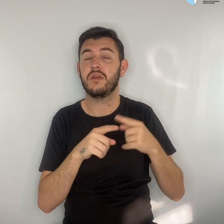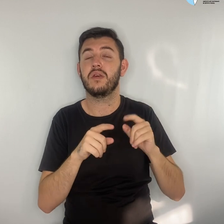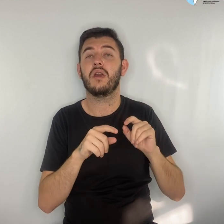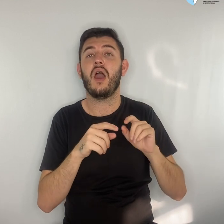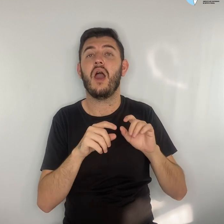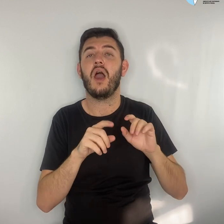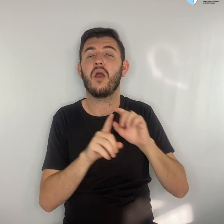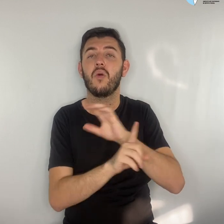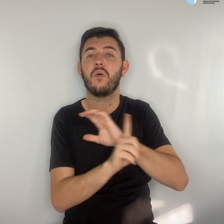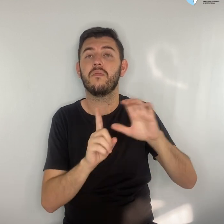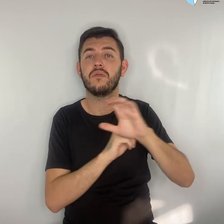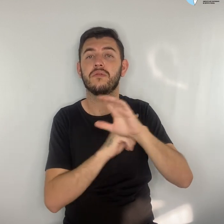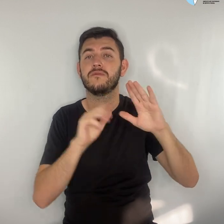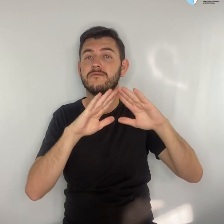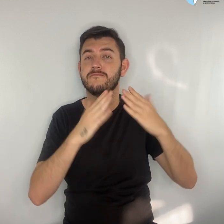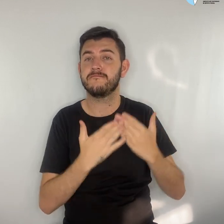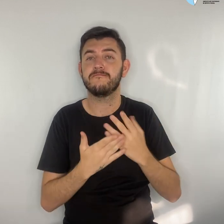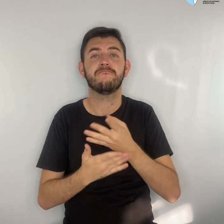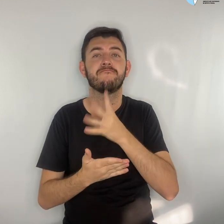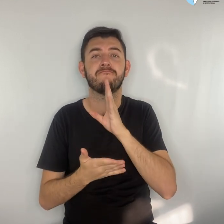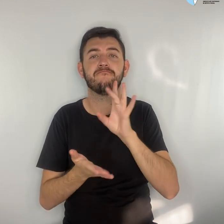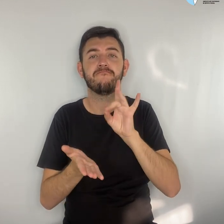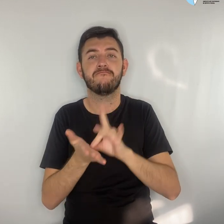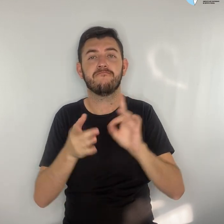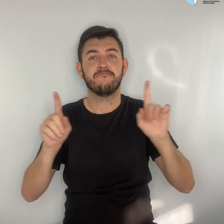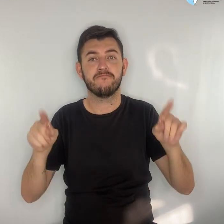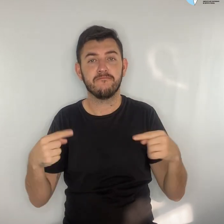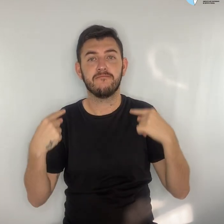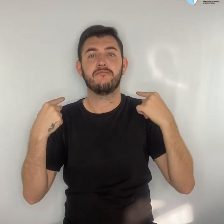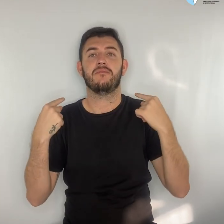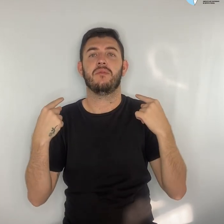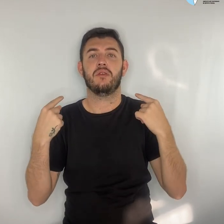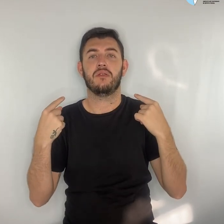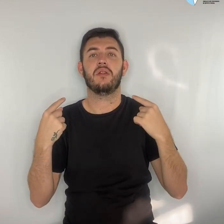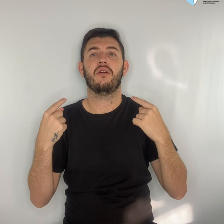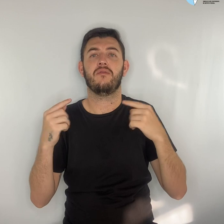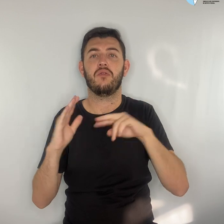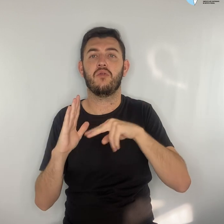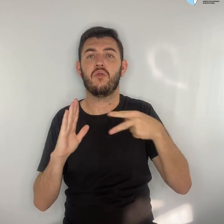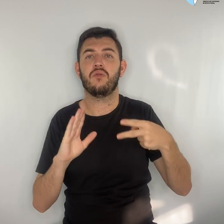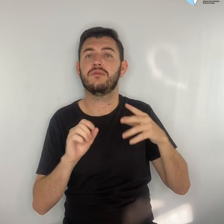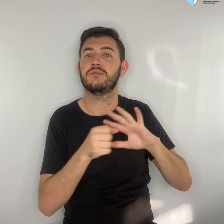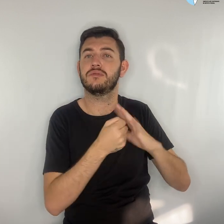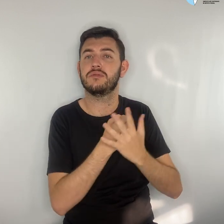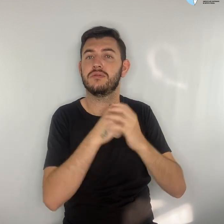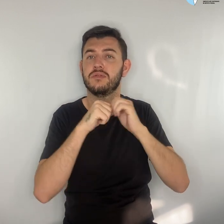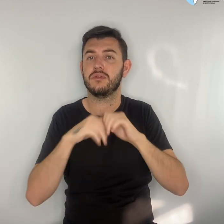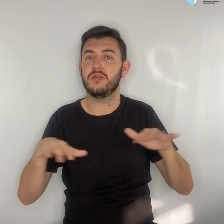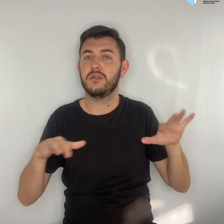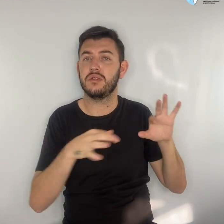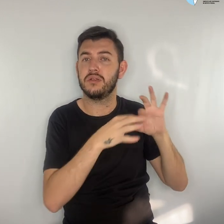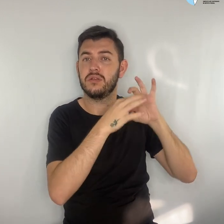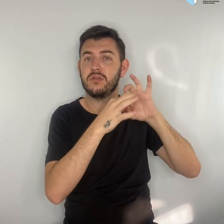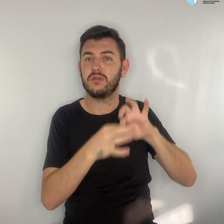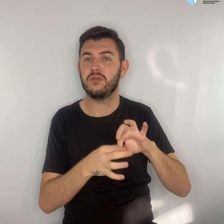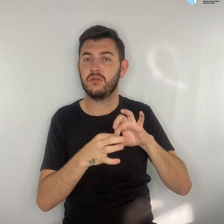reconhece que os desafios deixados pela pandemia para a educação permanecem.